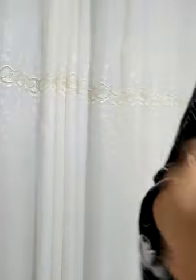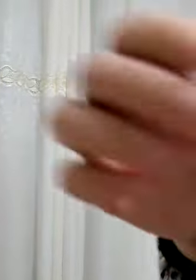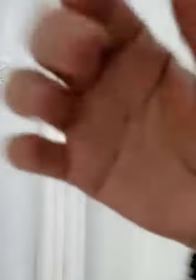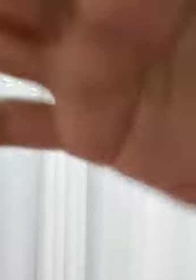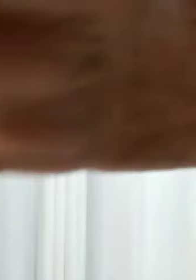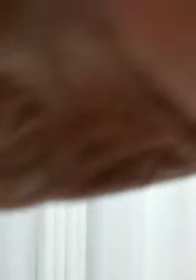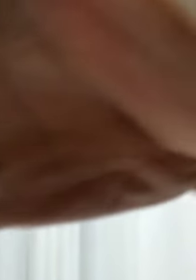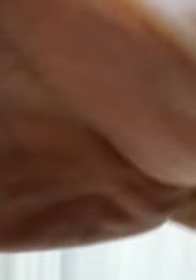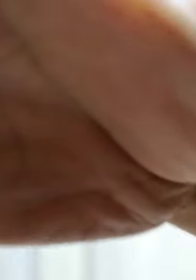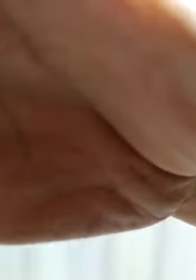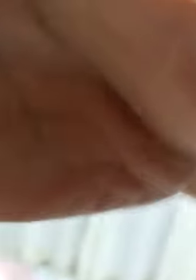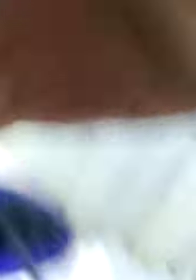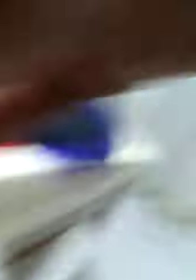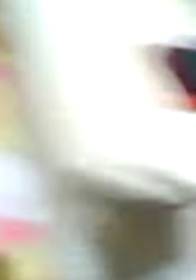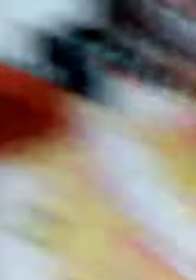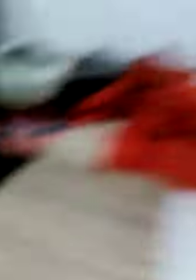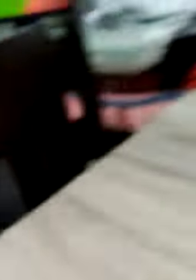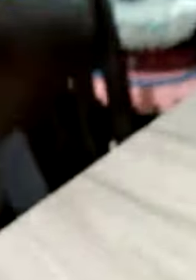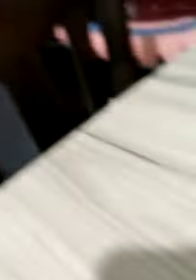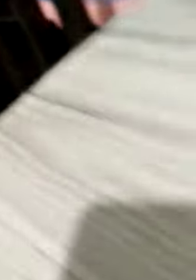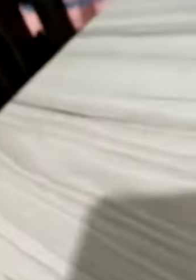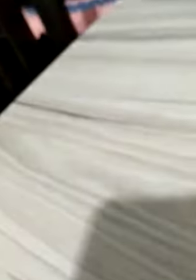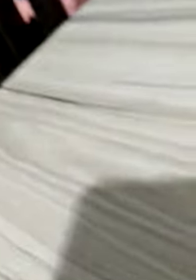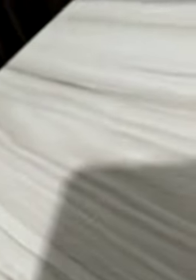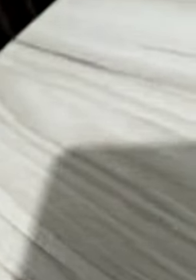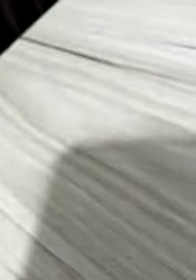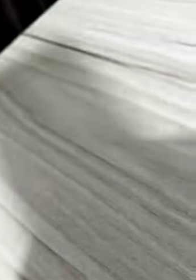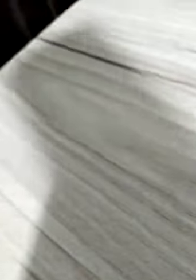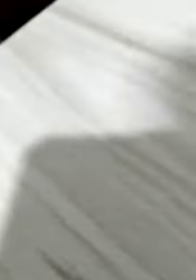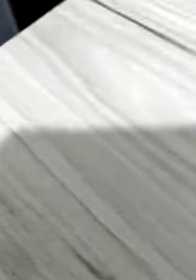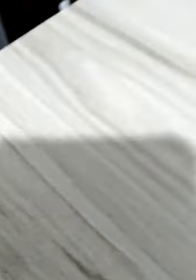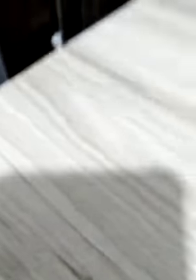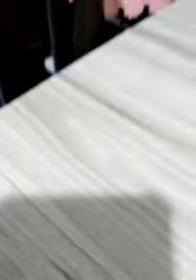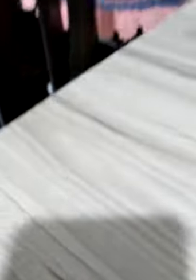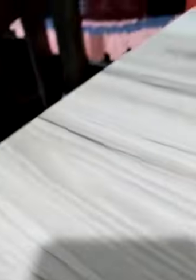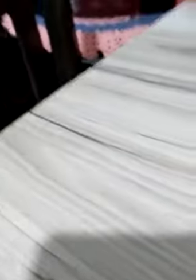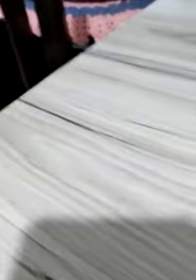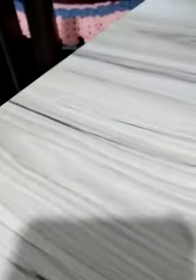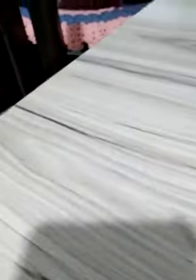Eita, Glória Vamos ver se deu certo agora Eu quero crescer